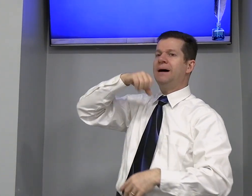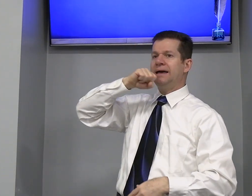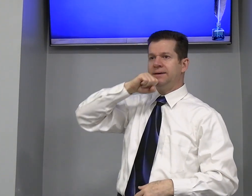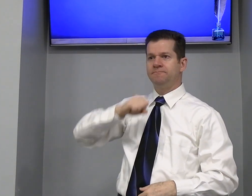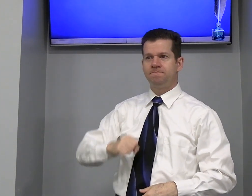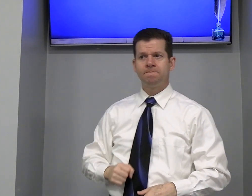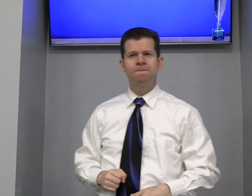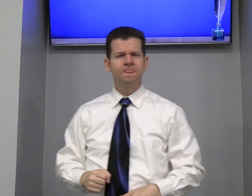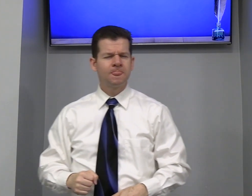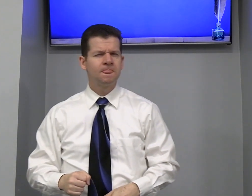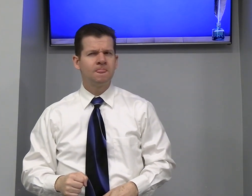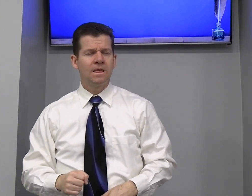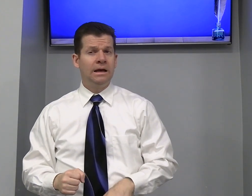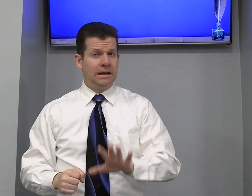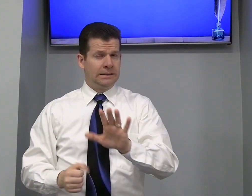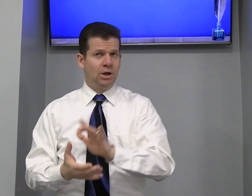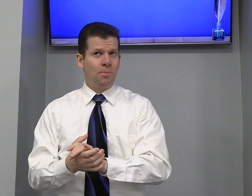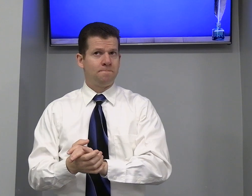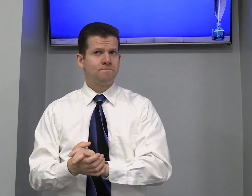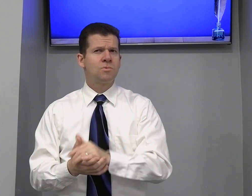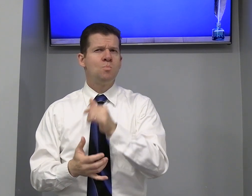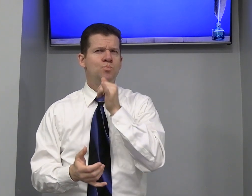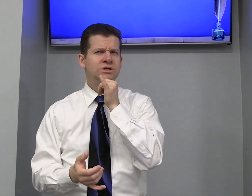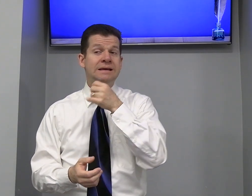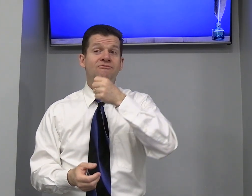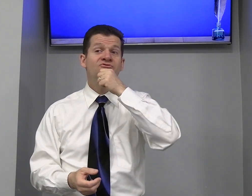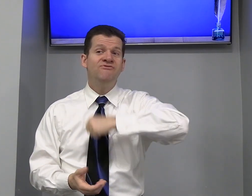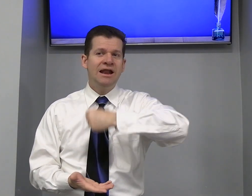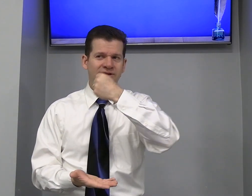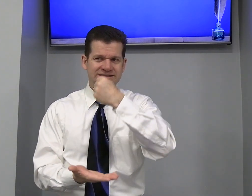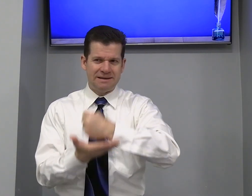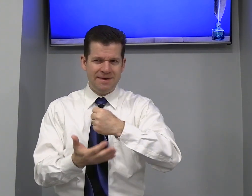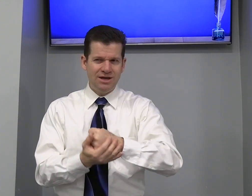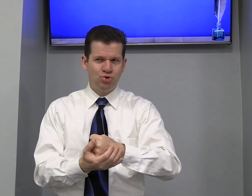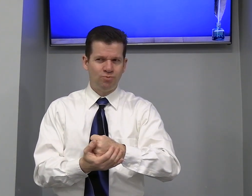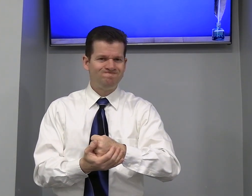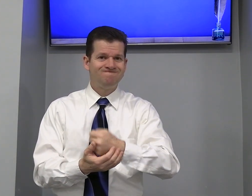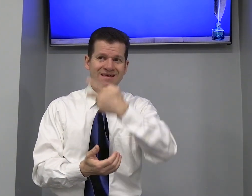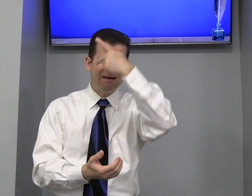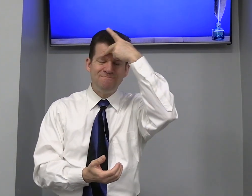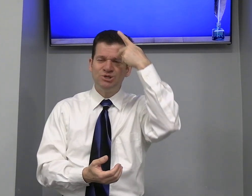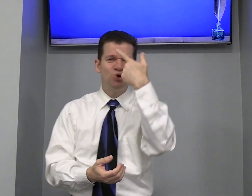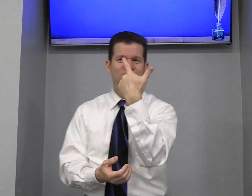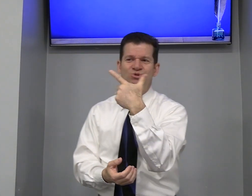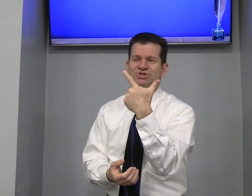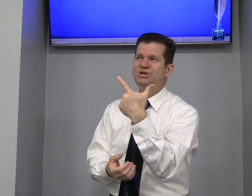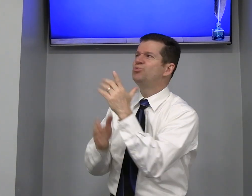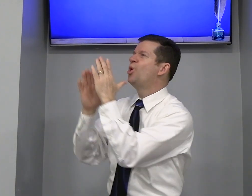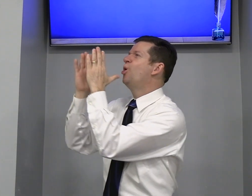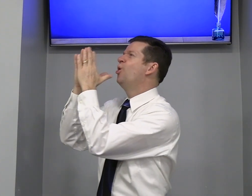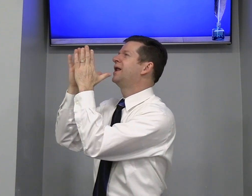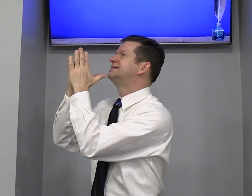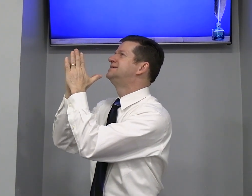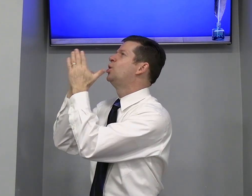Pai Então Por exemplo Velho Testamento Pessoas não tinham Oração